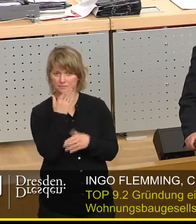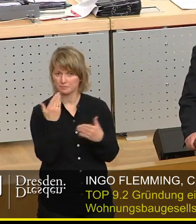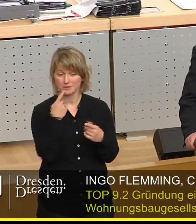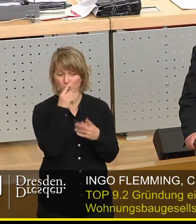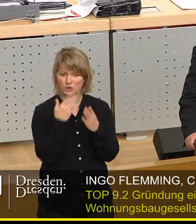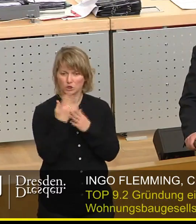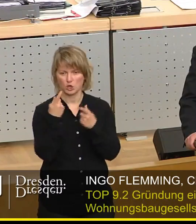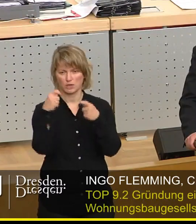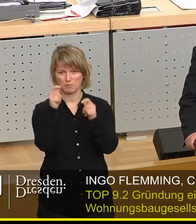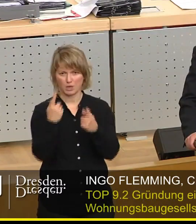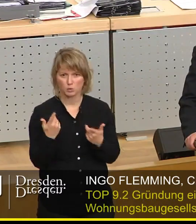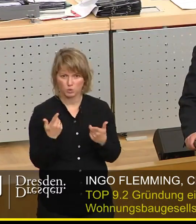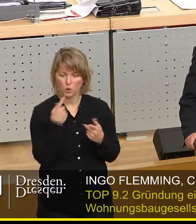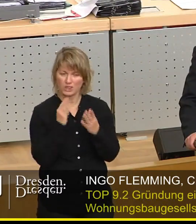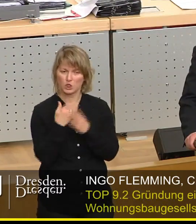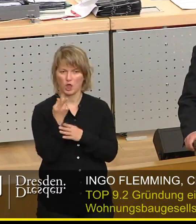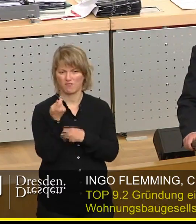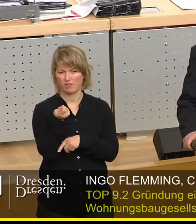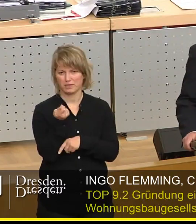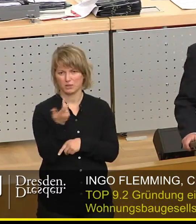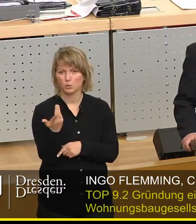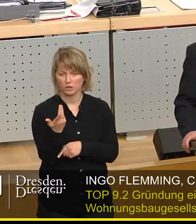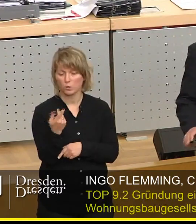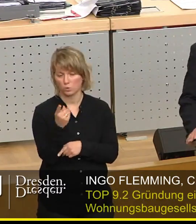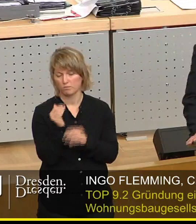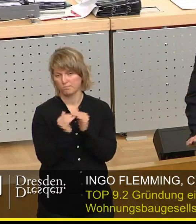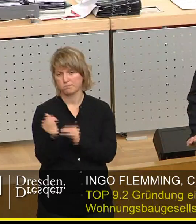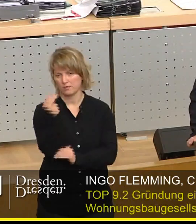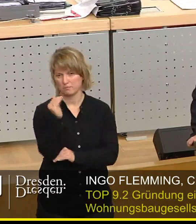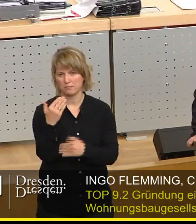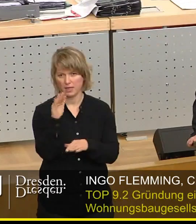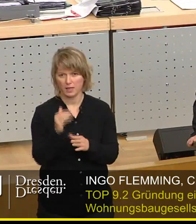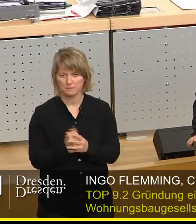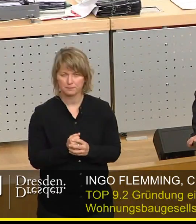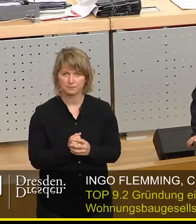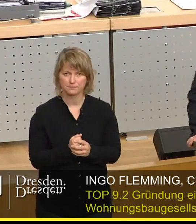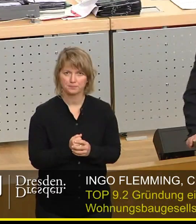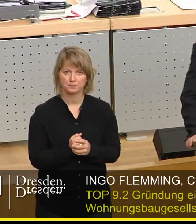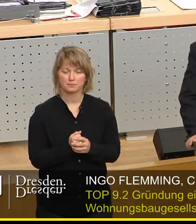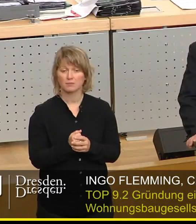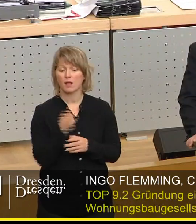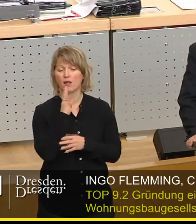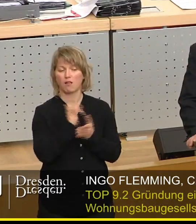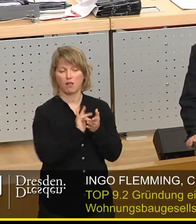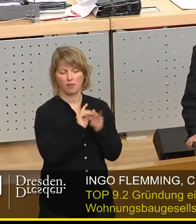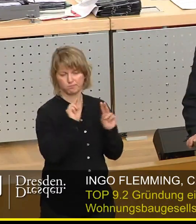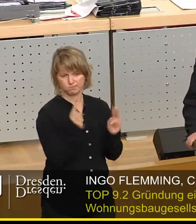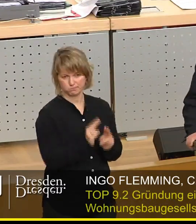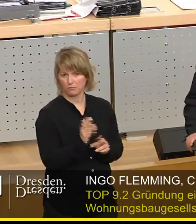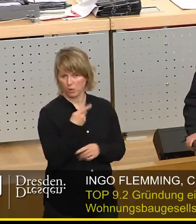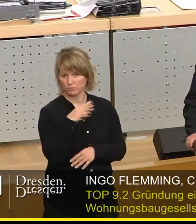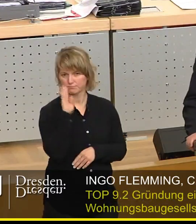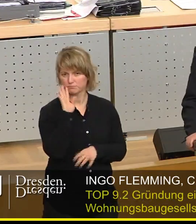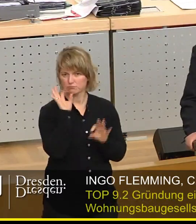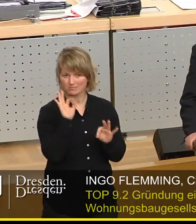Neubauten und bei Neuvermietungen. Da sehen wir einen stärkeren Anstieg. Der Leerstand sinkt, haben wir auch gehört. Deshalb